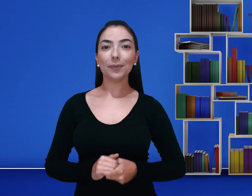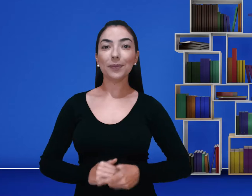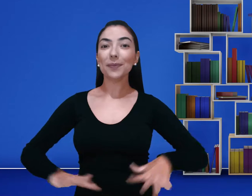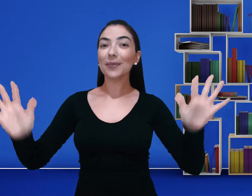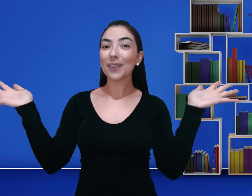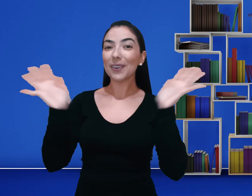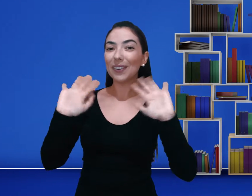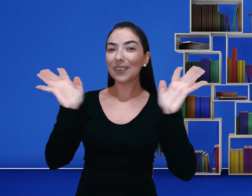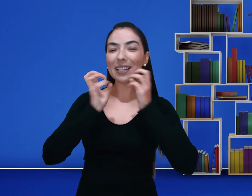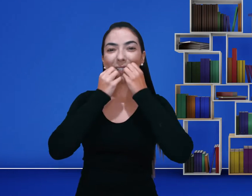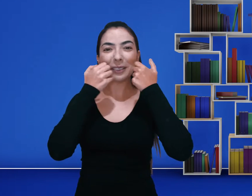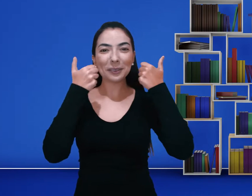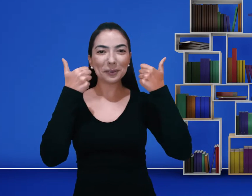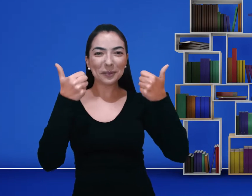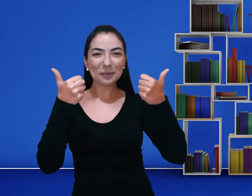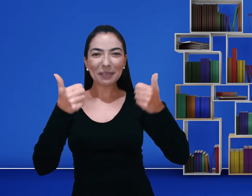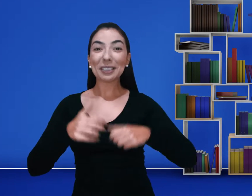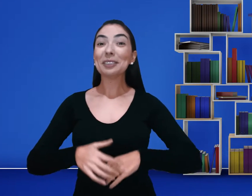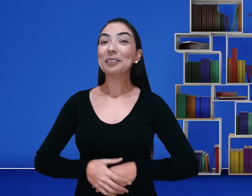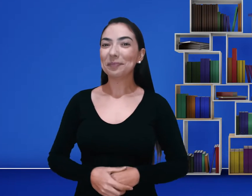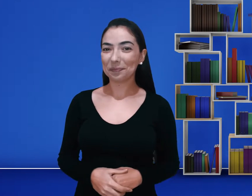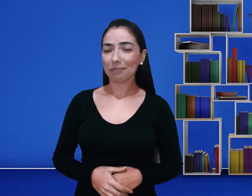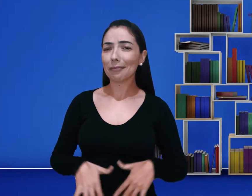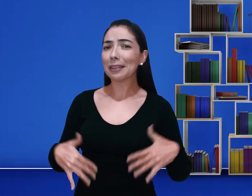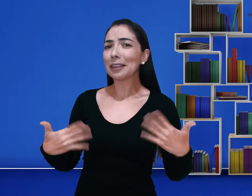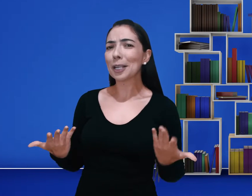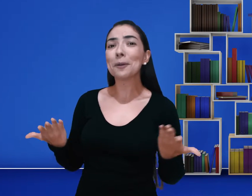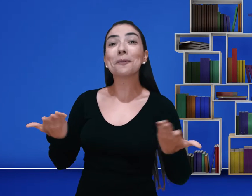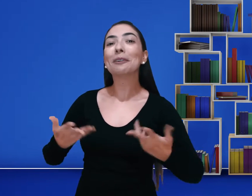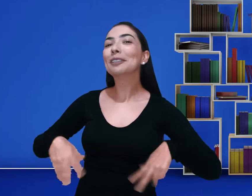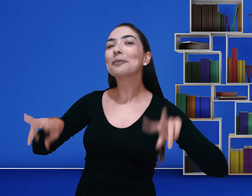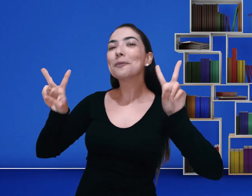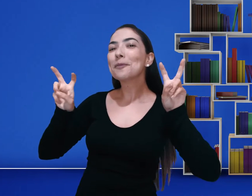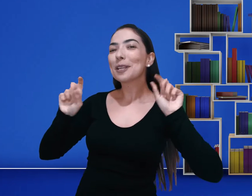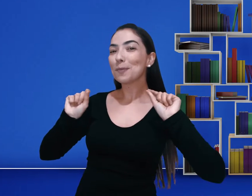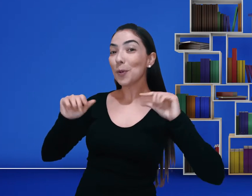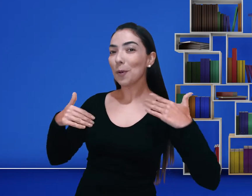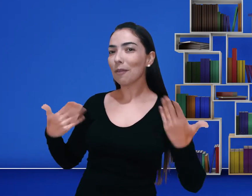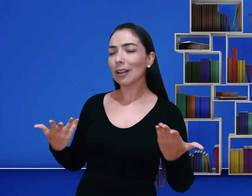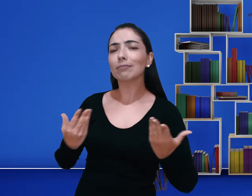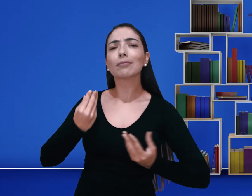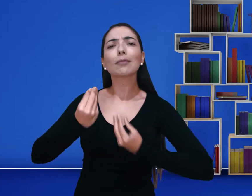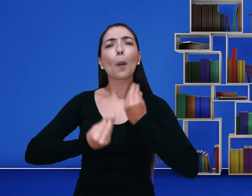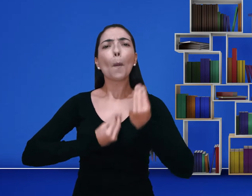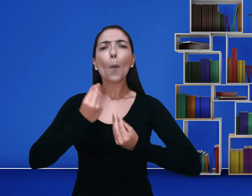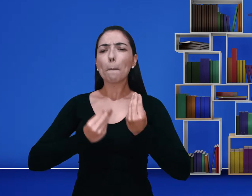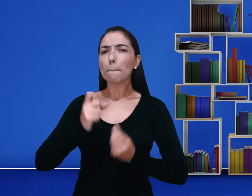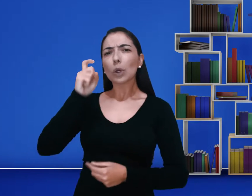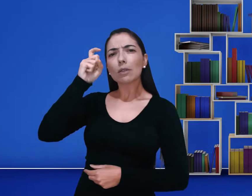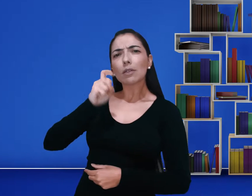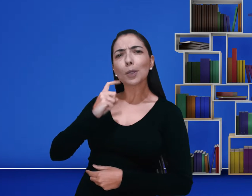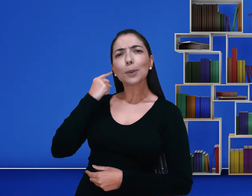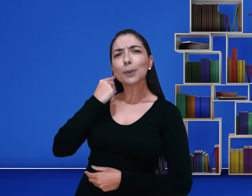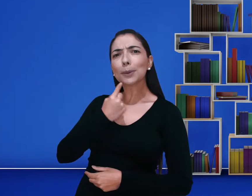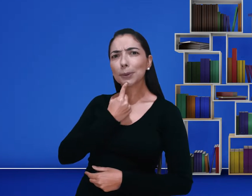Olá, tudo bem? No vídeo de hoje nós falaremos sobre como é ser surda.